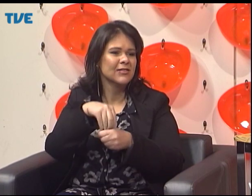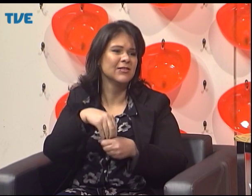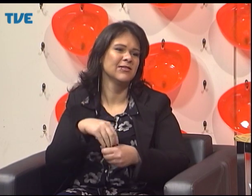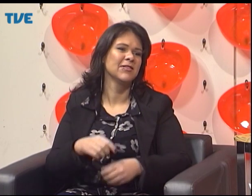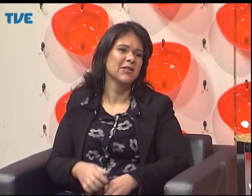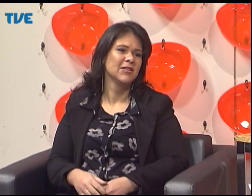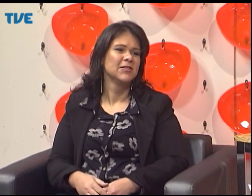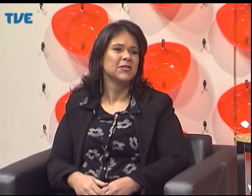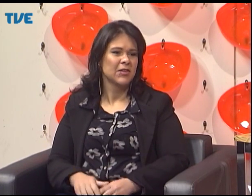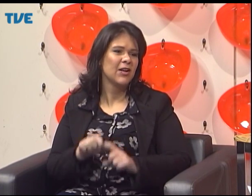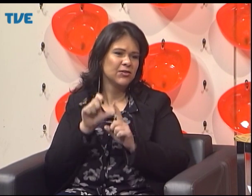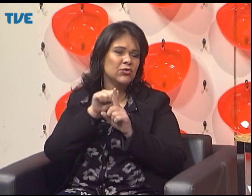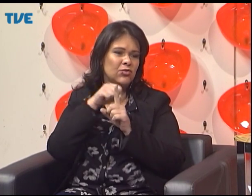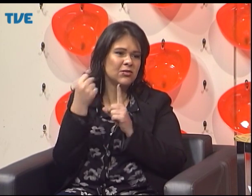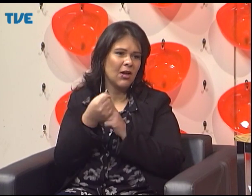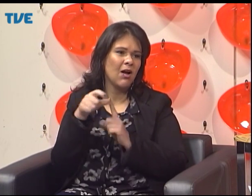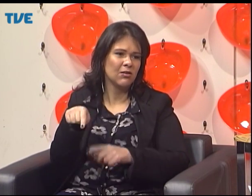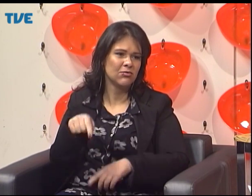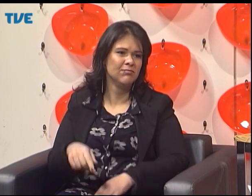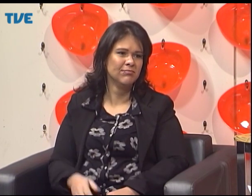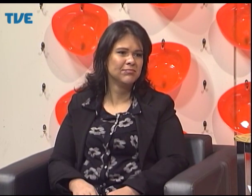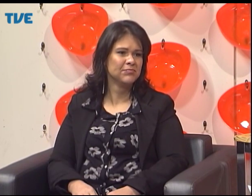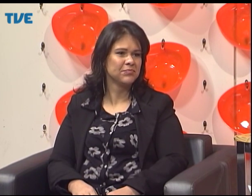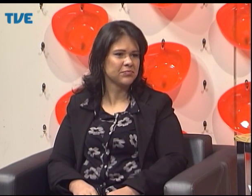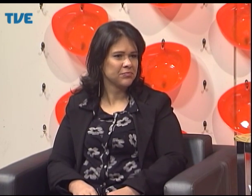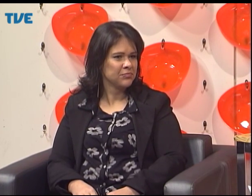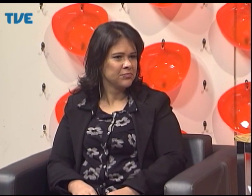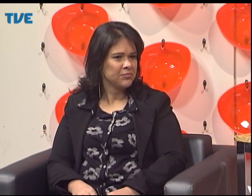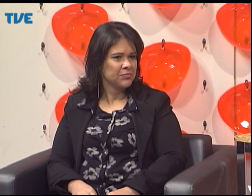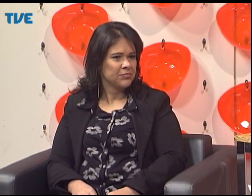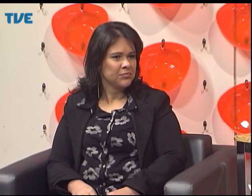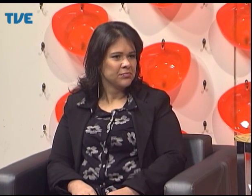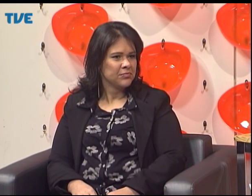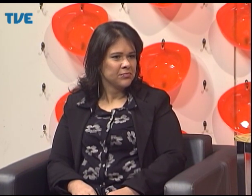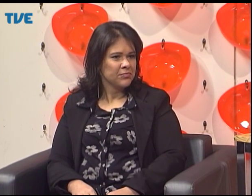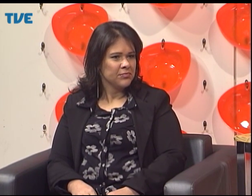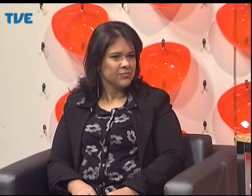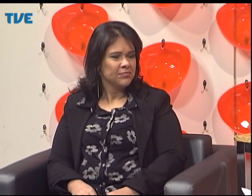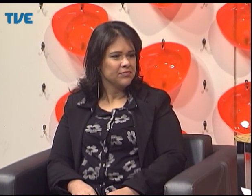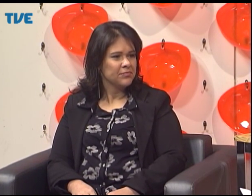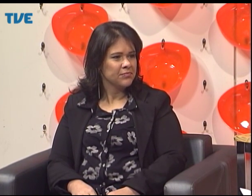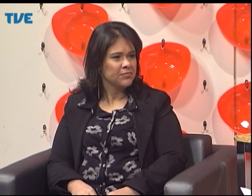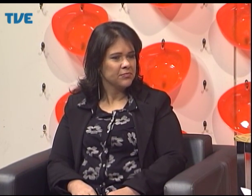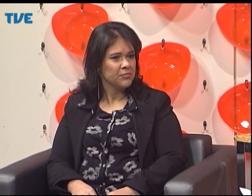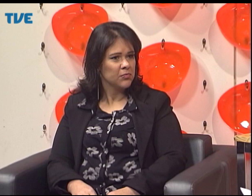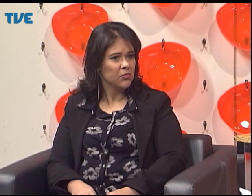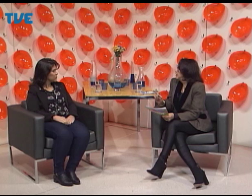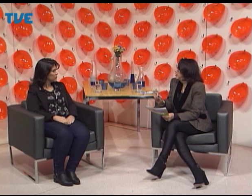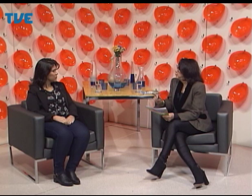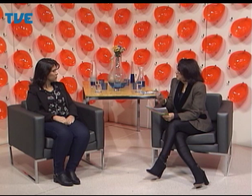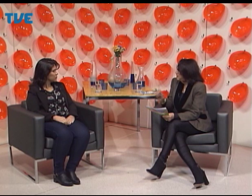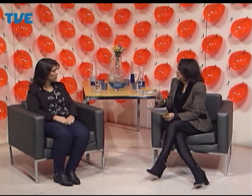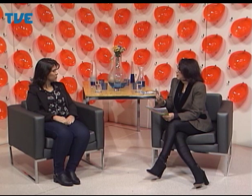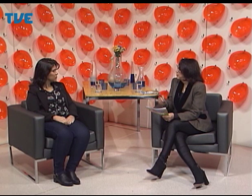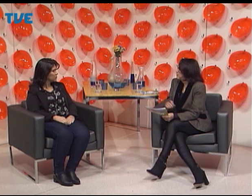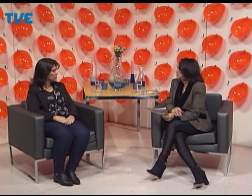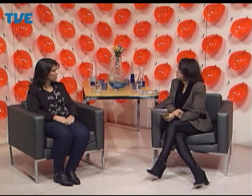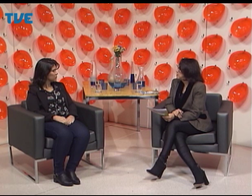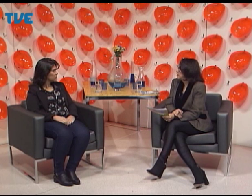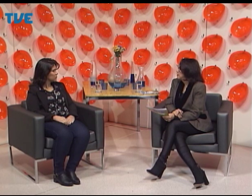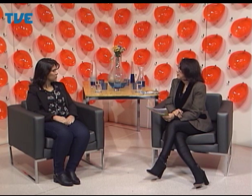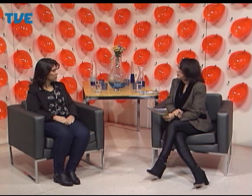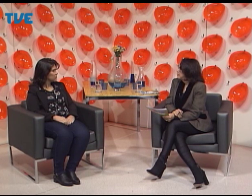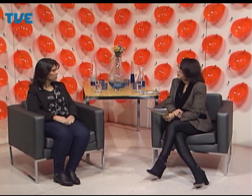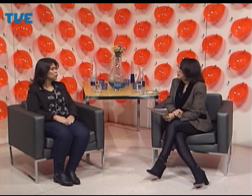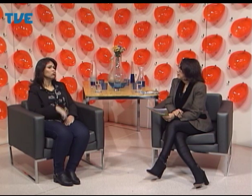interior e que os pais possam, não precisem sair dos seus lares para tão longe, né? O apoio da família é fundamental, né,